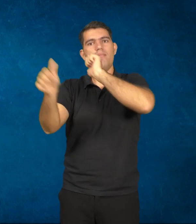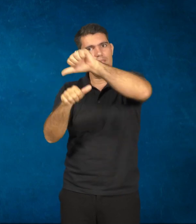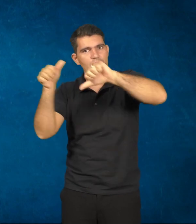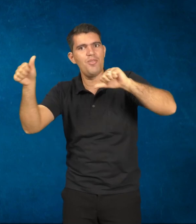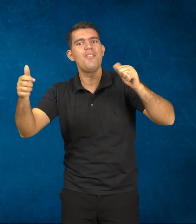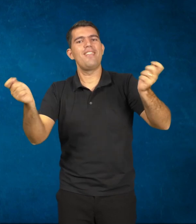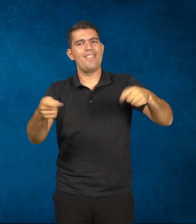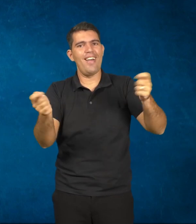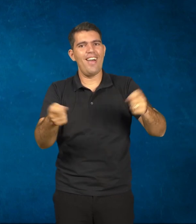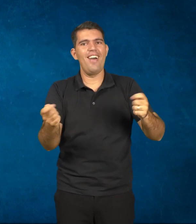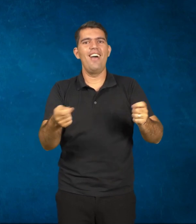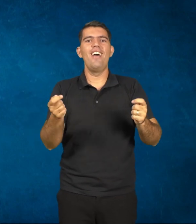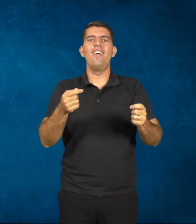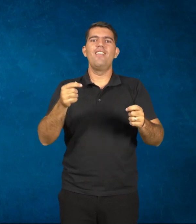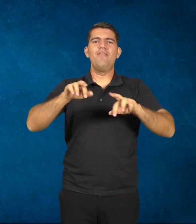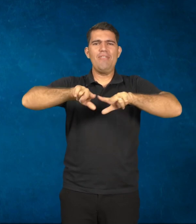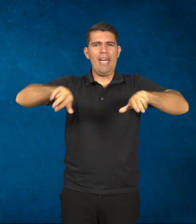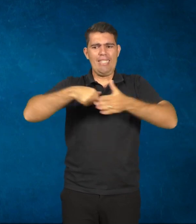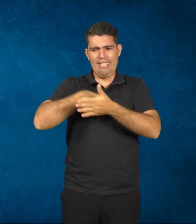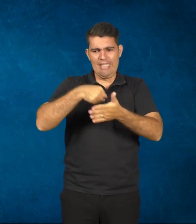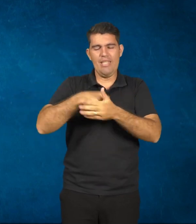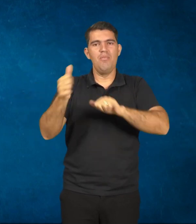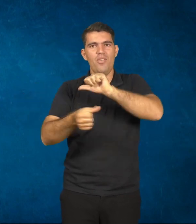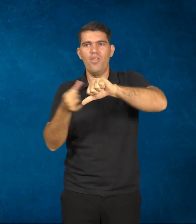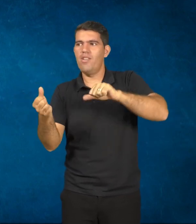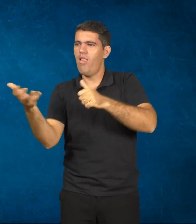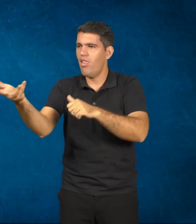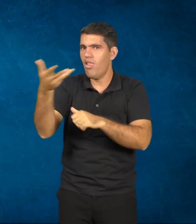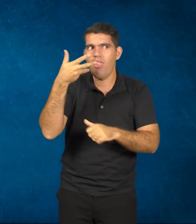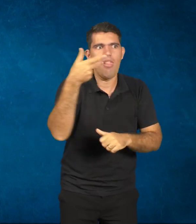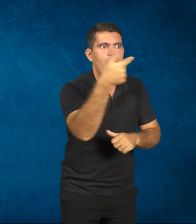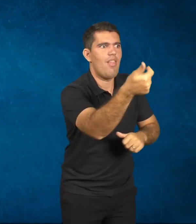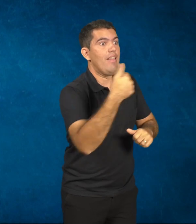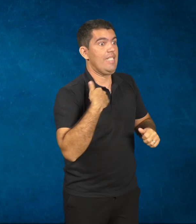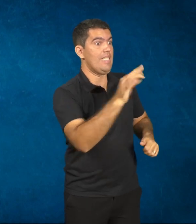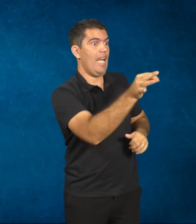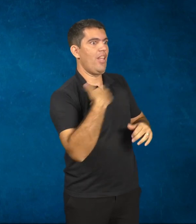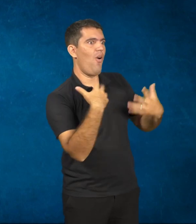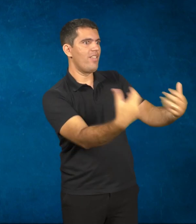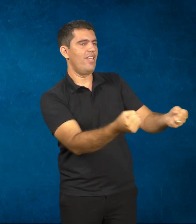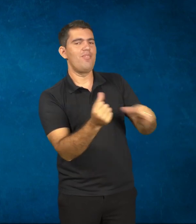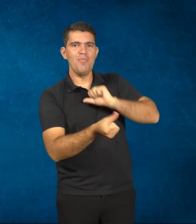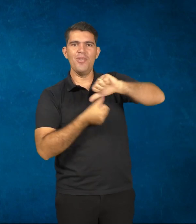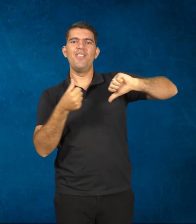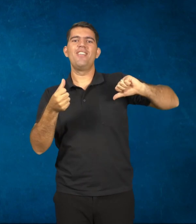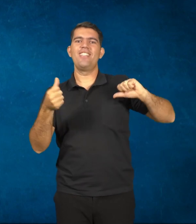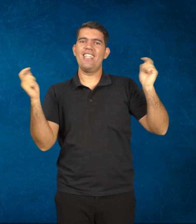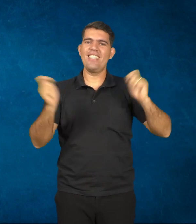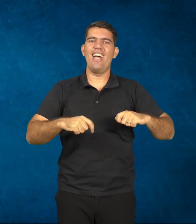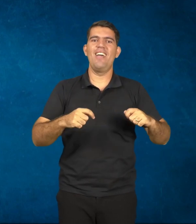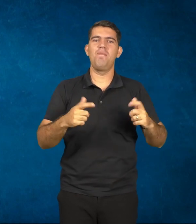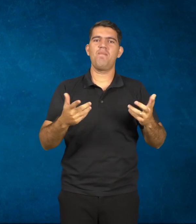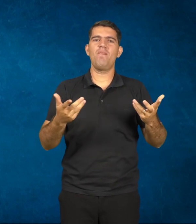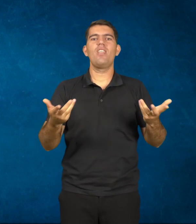conquistar o professor para esse conhecimento e investir no conhecimento que esse professor tem. Porque quando a gente fala das novas